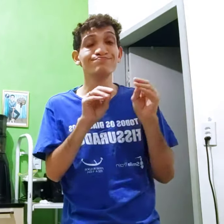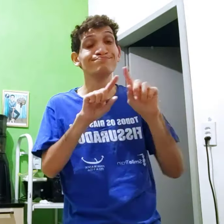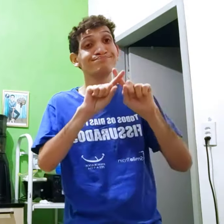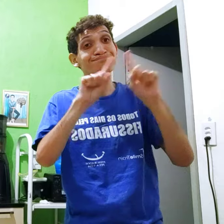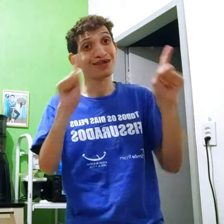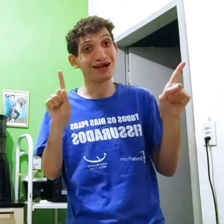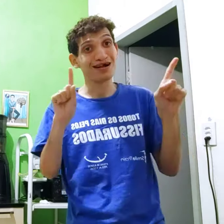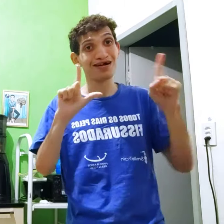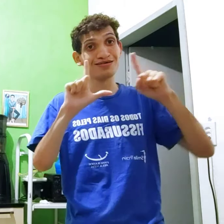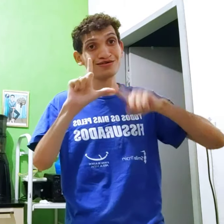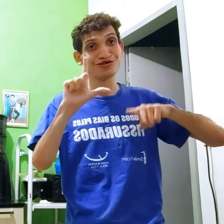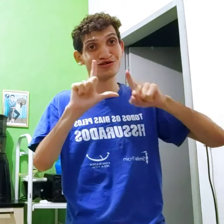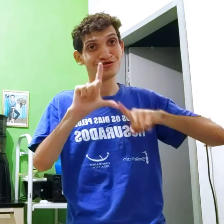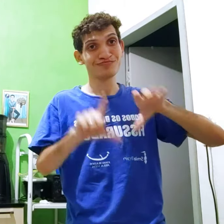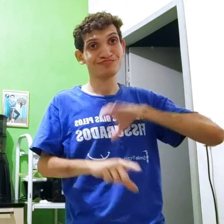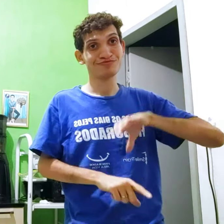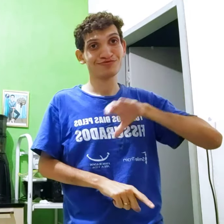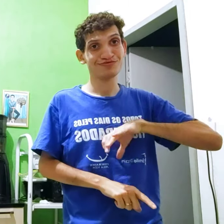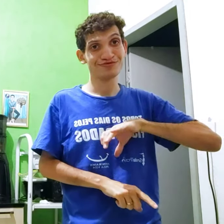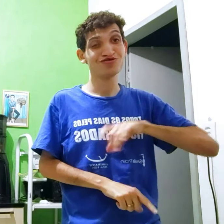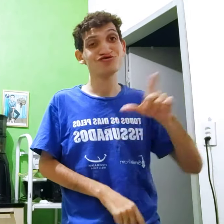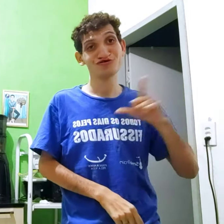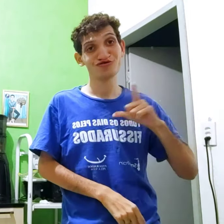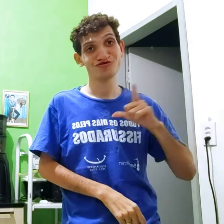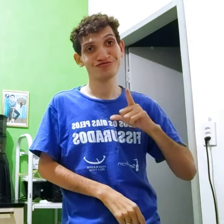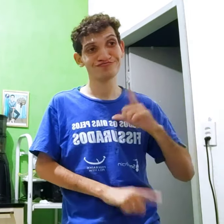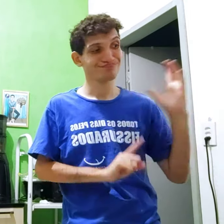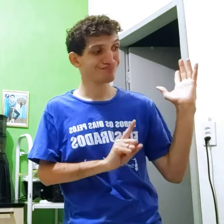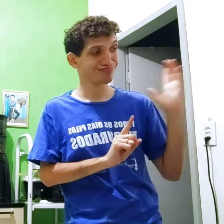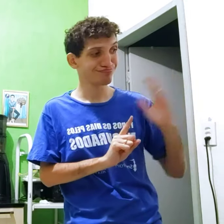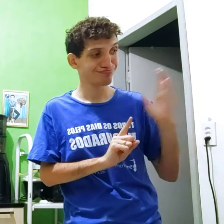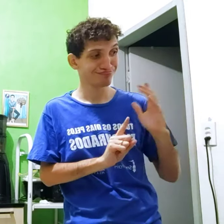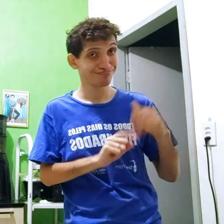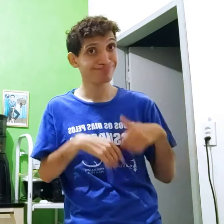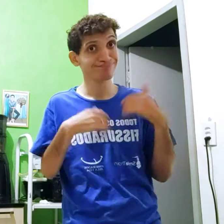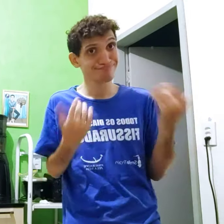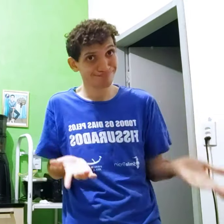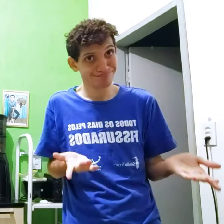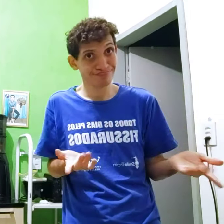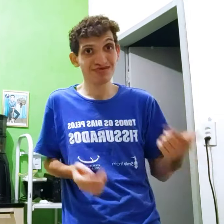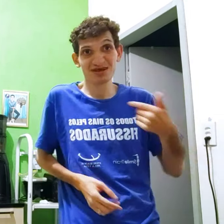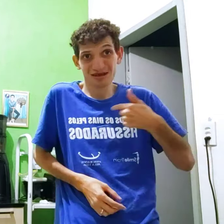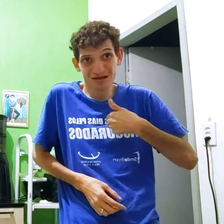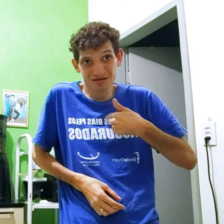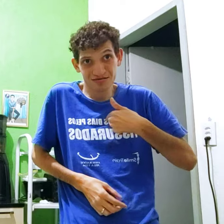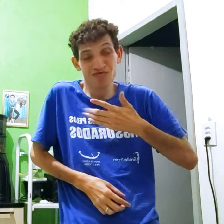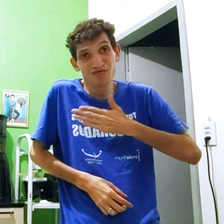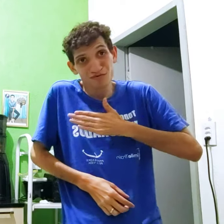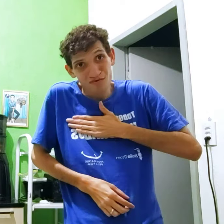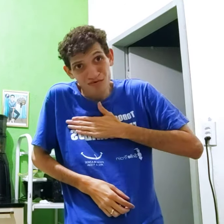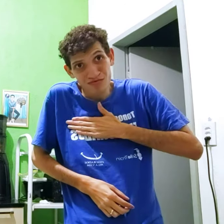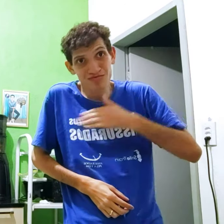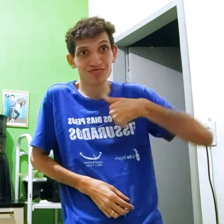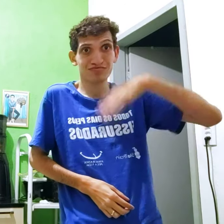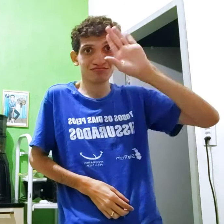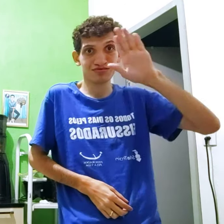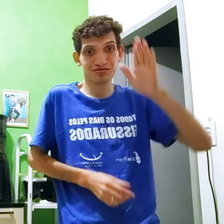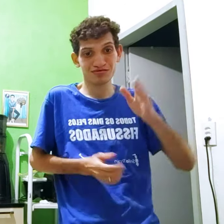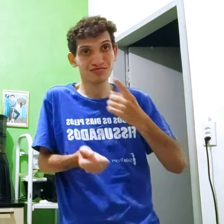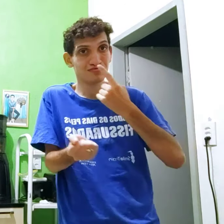resumo Mas na letra do português Tem que influenciar Então eu gosto